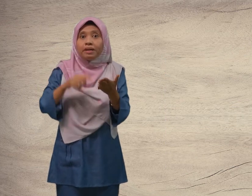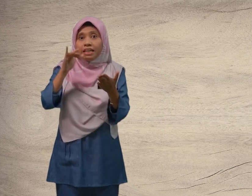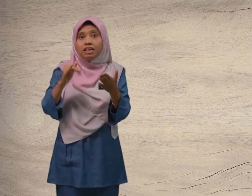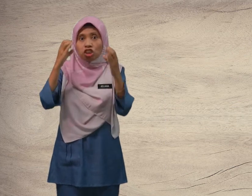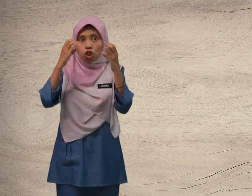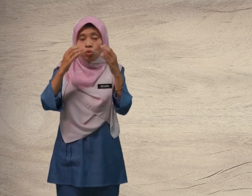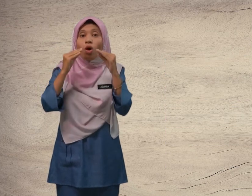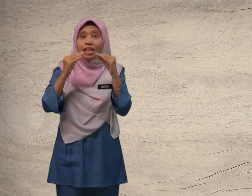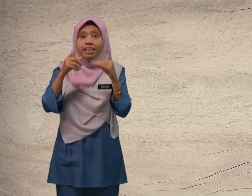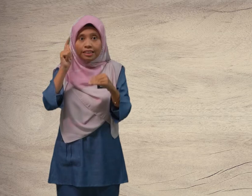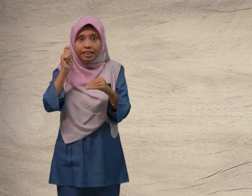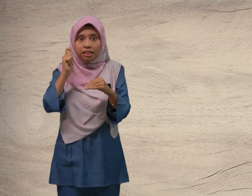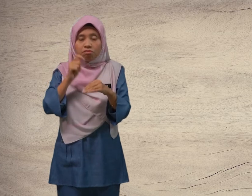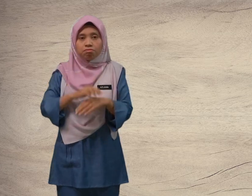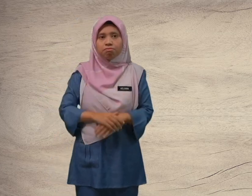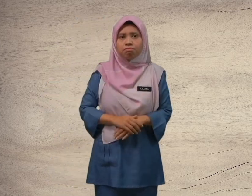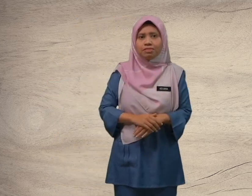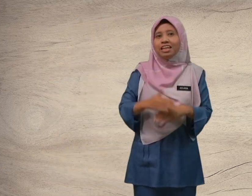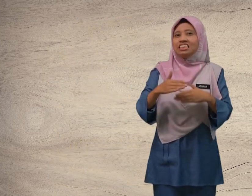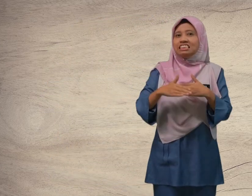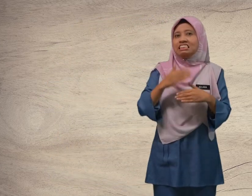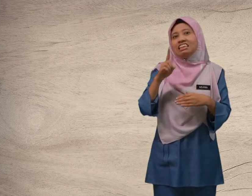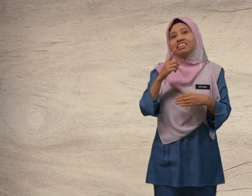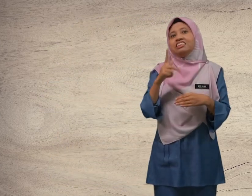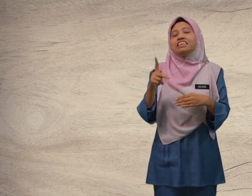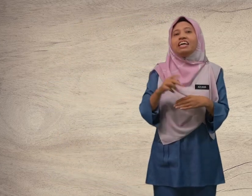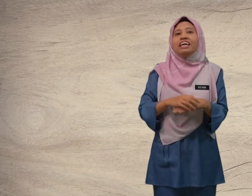yang cikgu ajar tadi? Senang saja, kan?